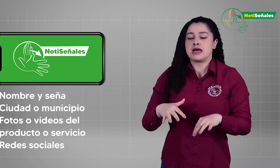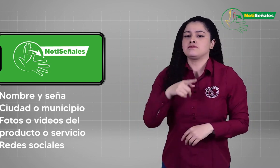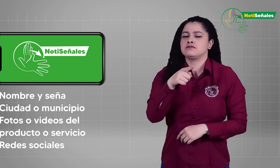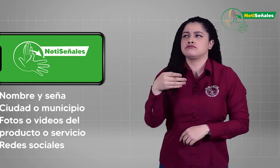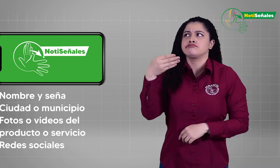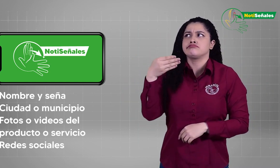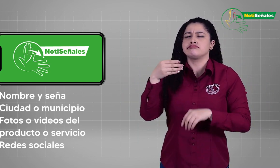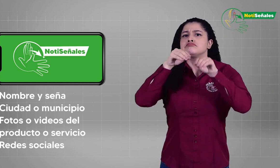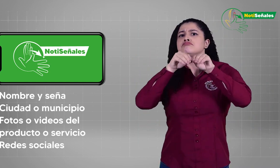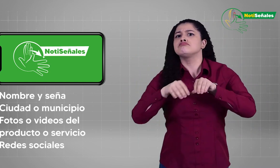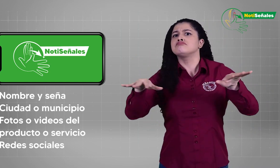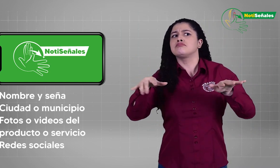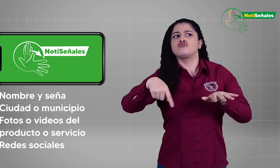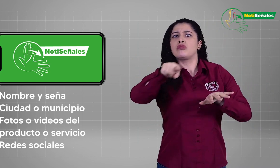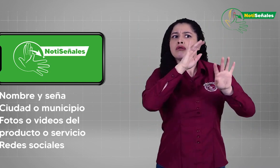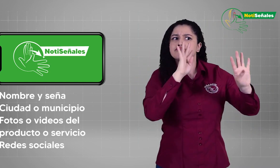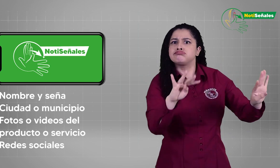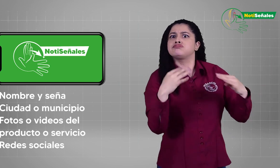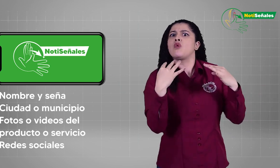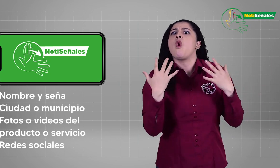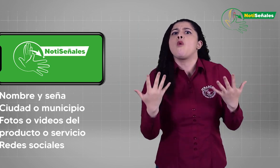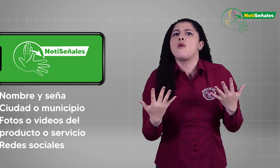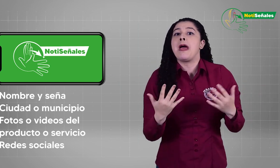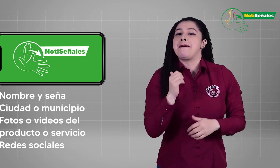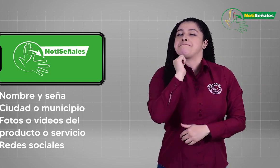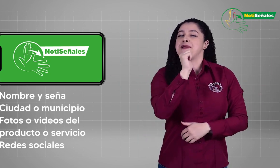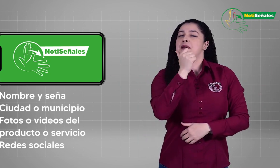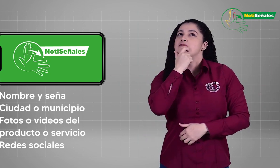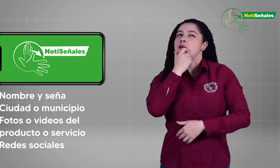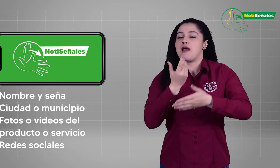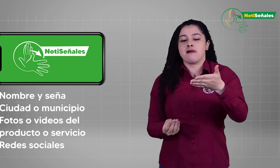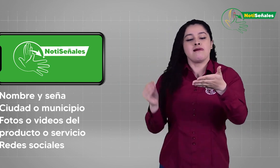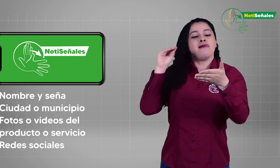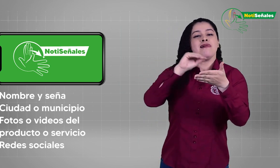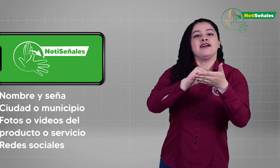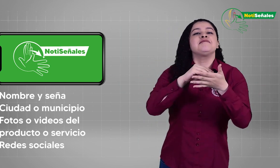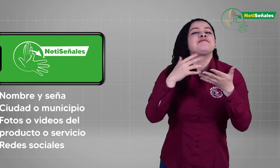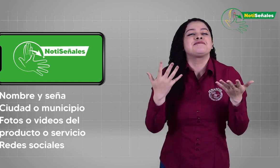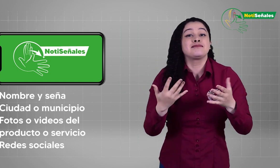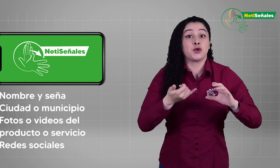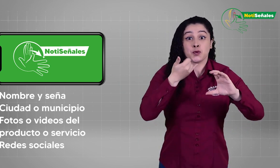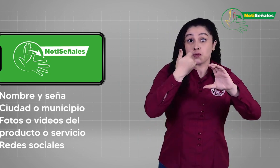Número de contacto WhatsApp y redes sociales. Para que te puedan contactar quienes te vean.